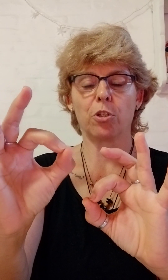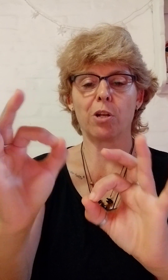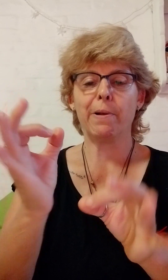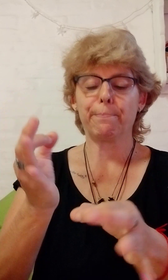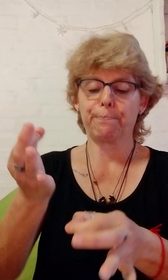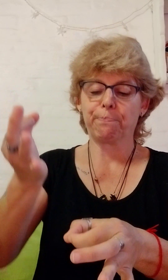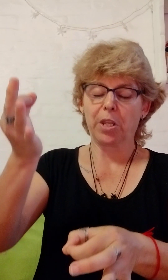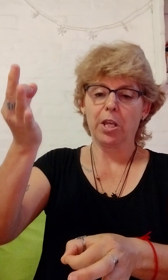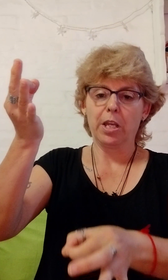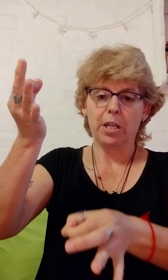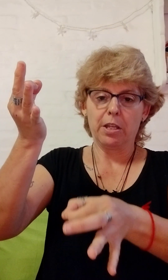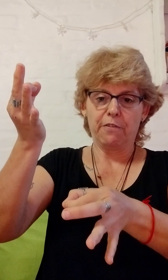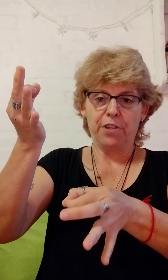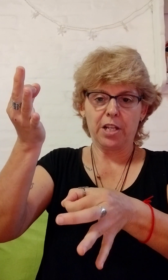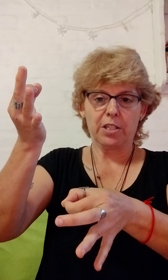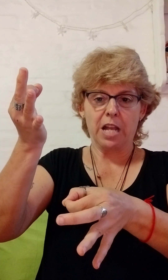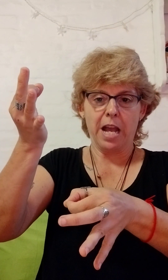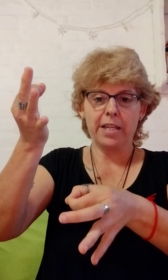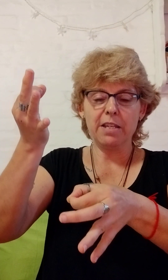se llama. Fíjense. Ahí.